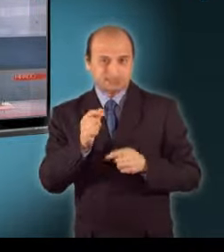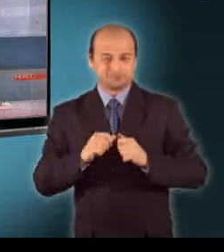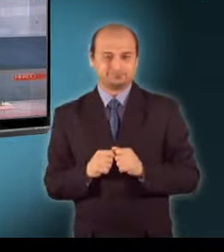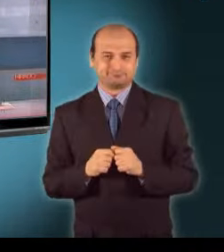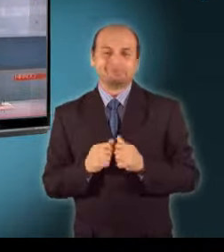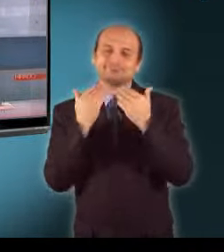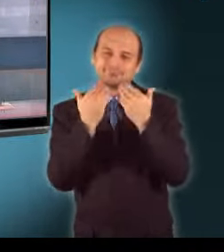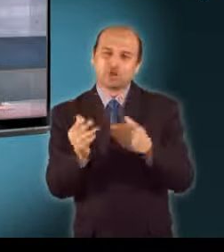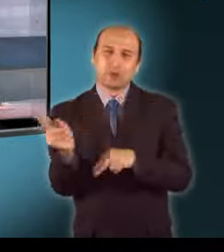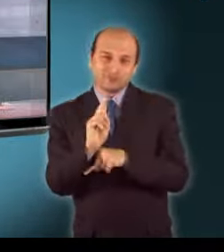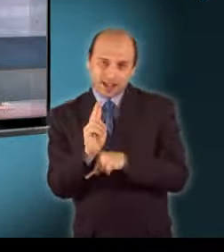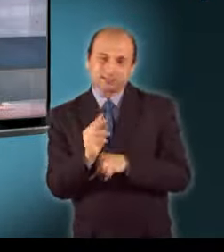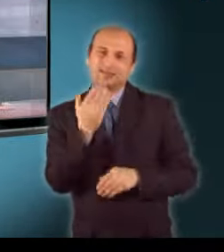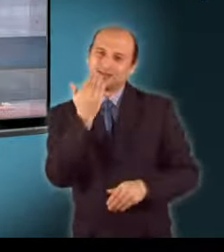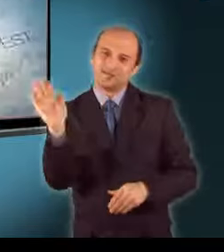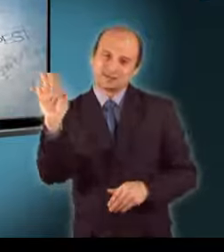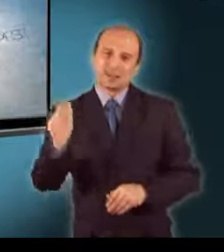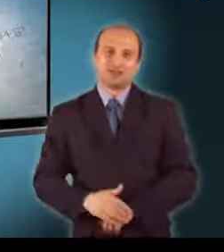Köszönöm a figyelmüket viszontlátásra.